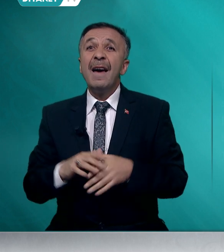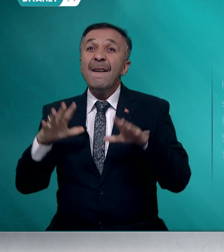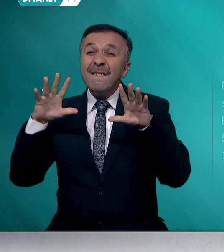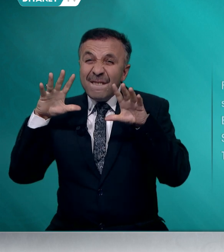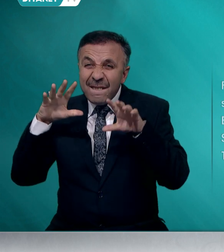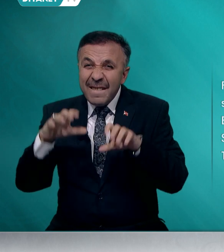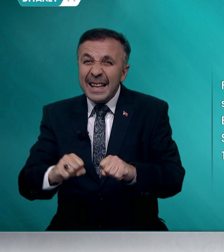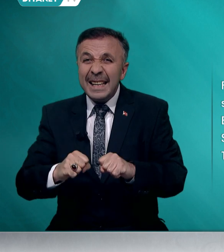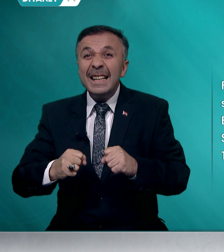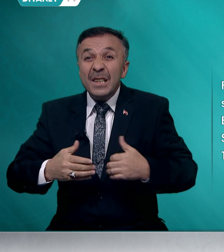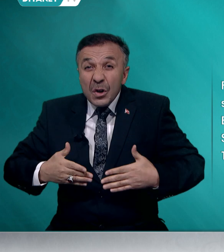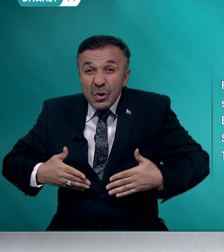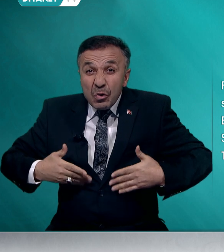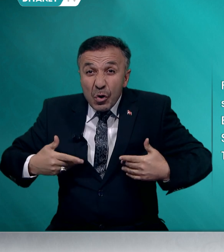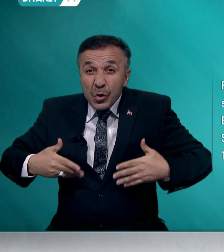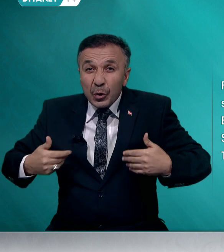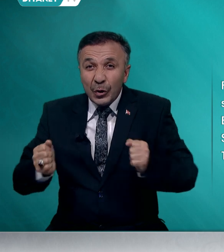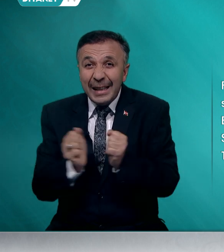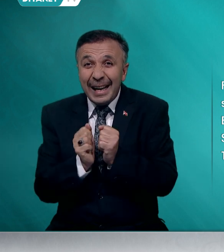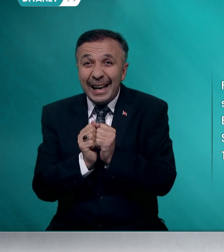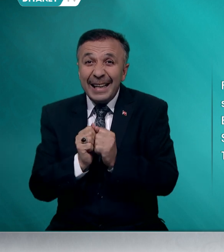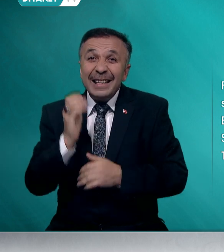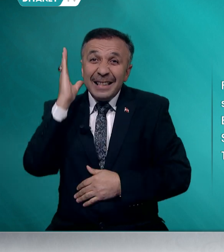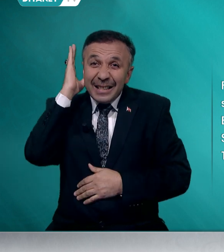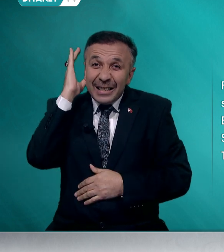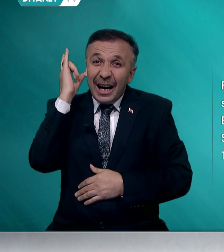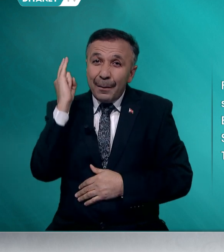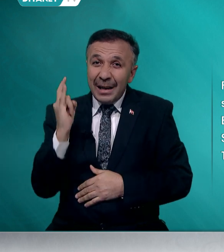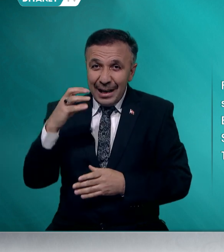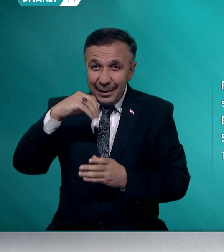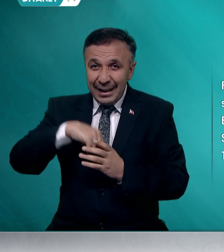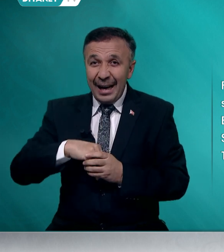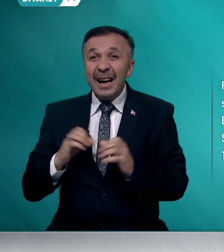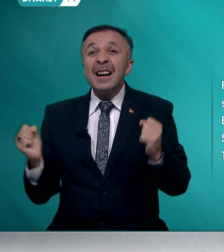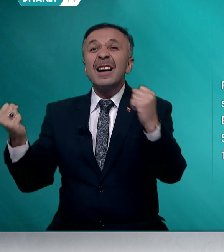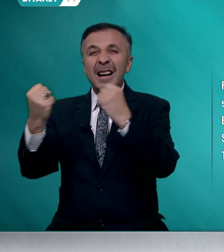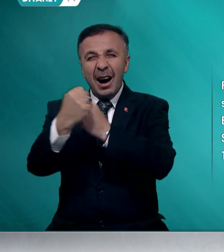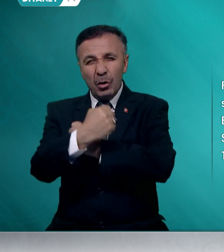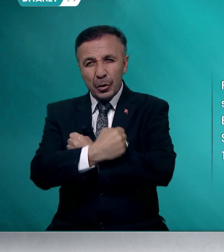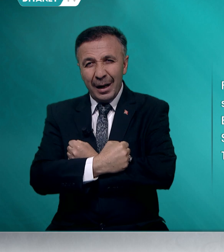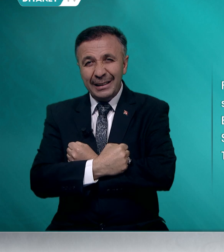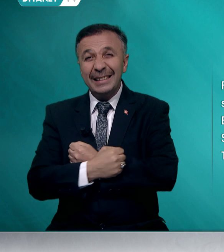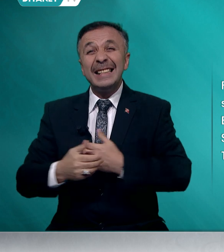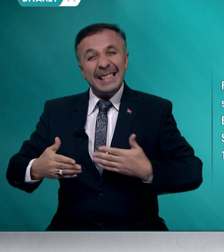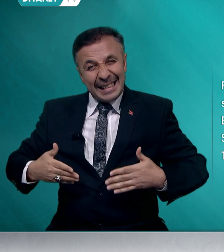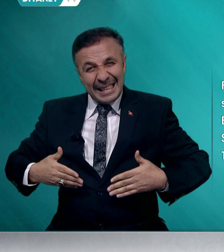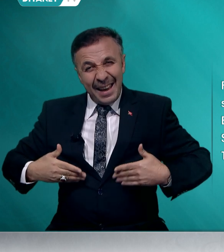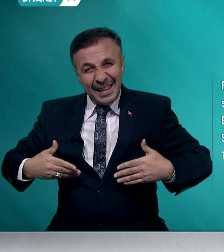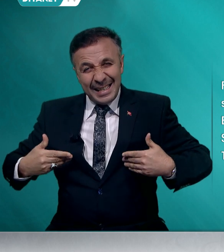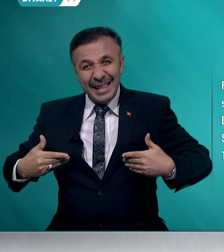Fethin coşkusu ile camilerimize kavuşmanın sevincini